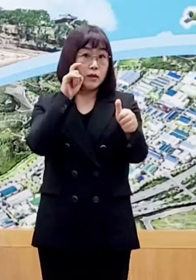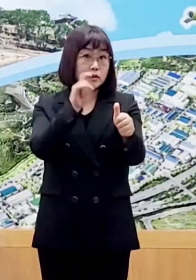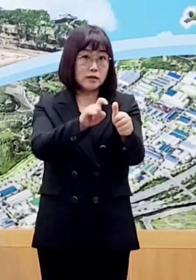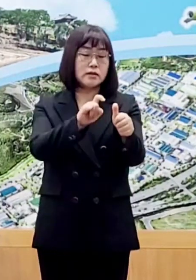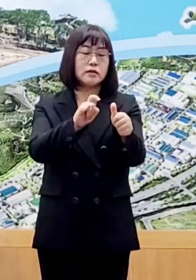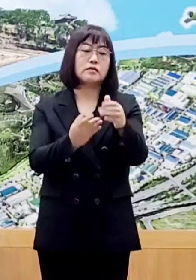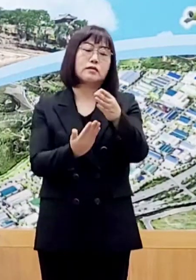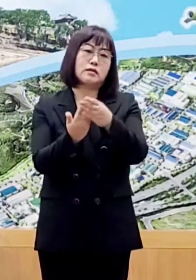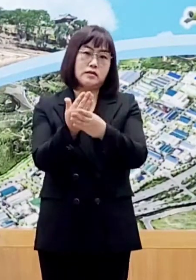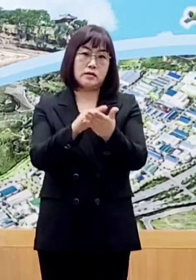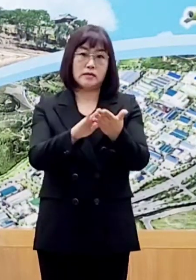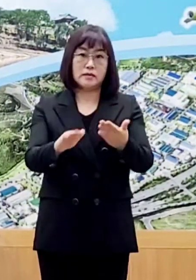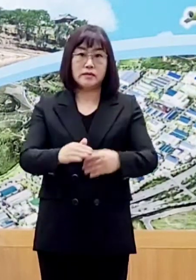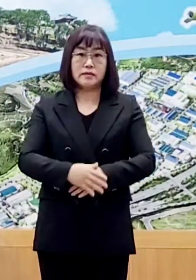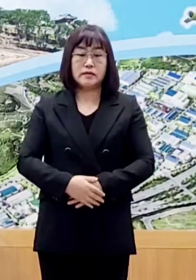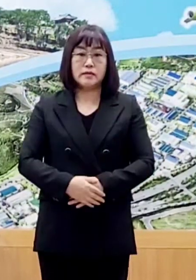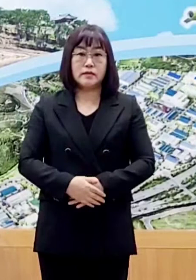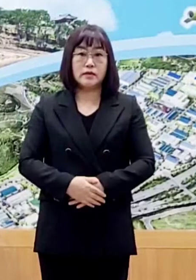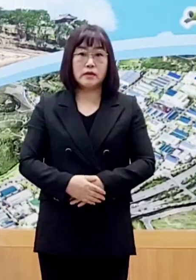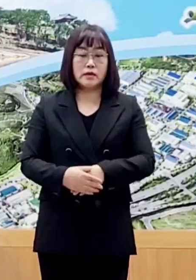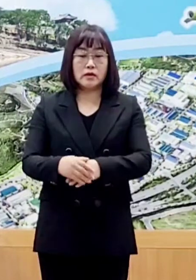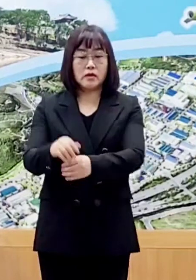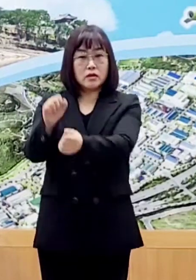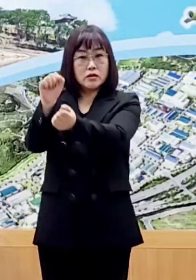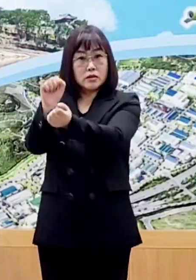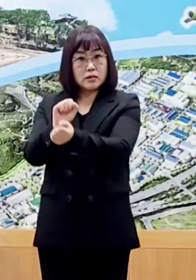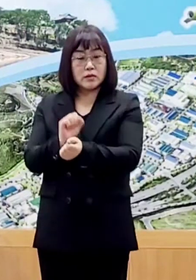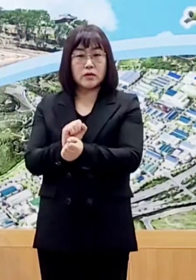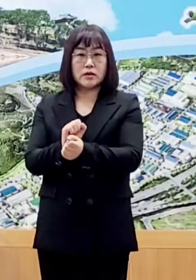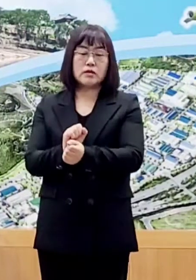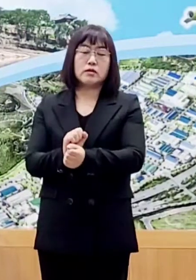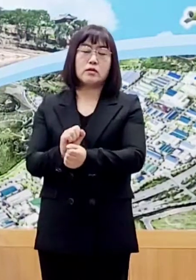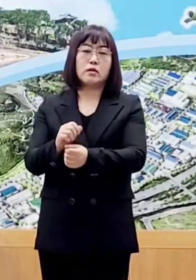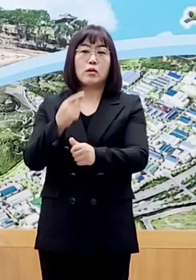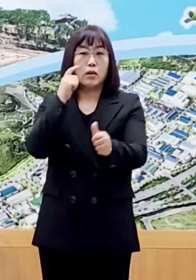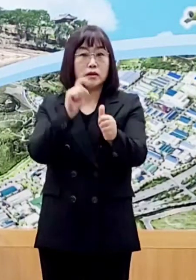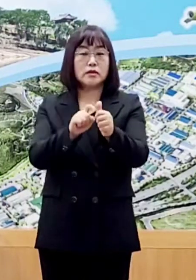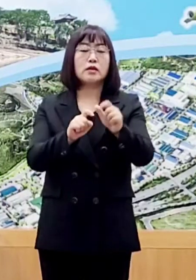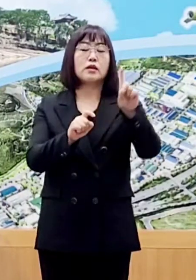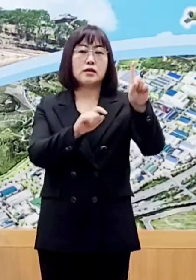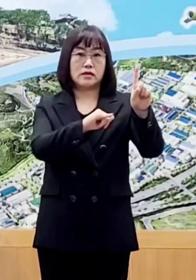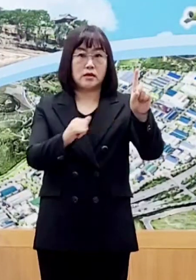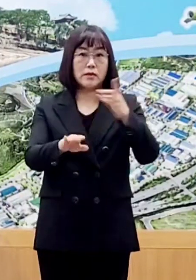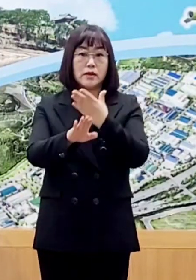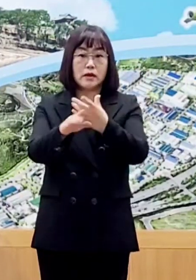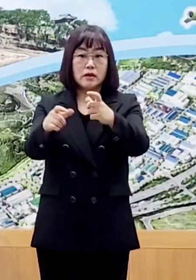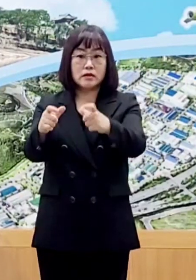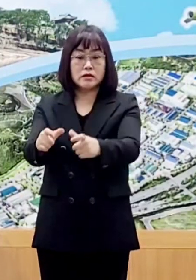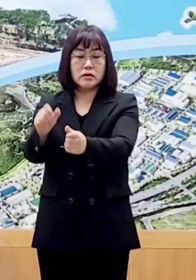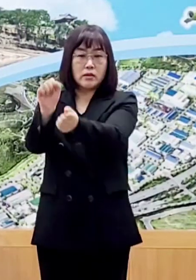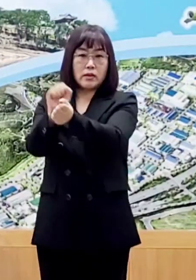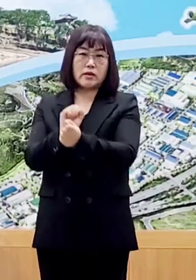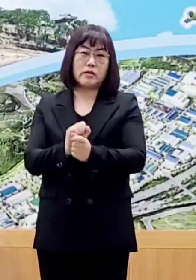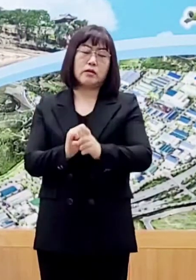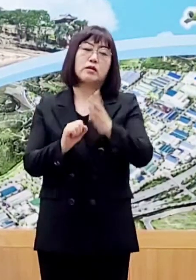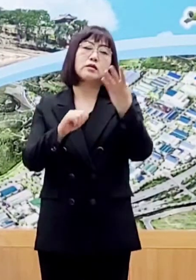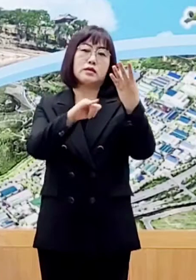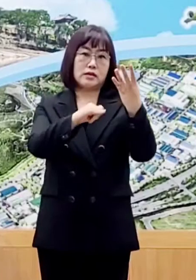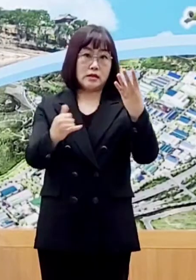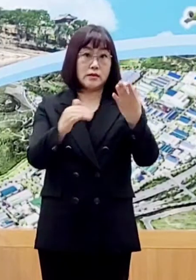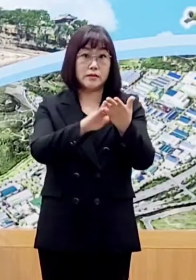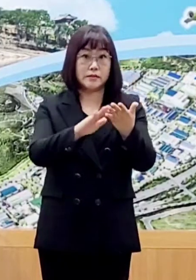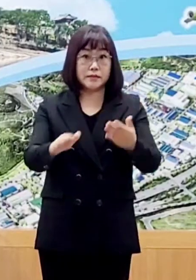확진자가 발생하였습니다. 기확진자의 접촉자 1명, 타지역 확진자의 접촉자 4명입니다.